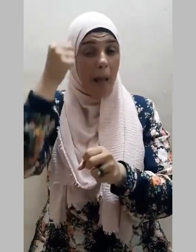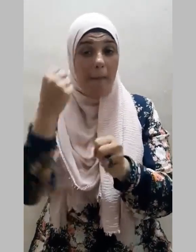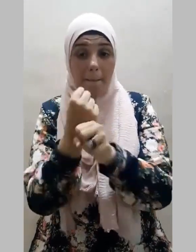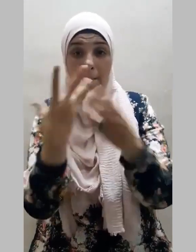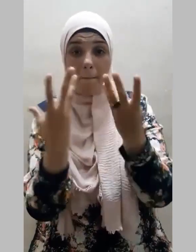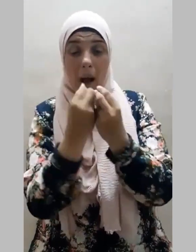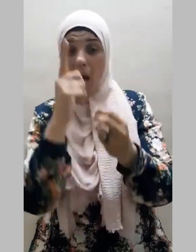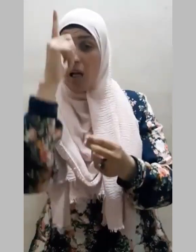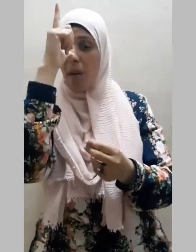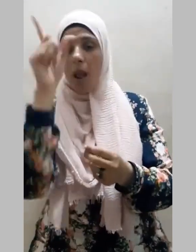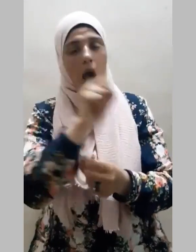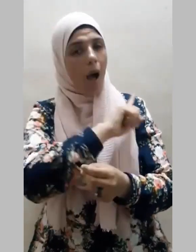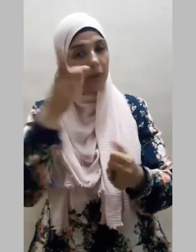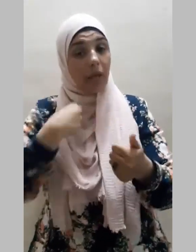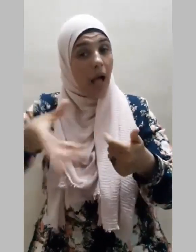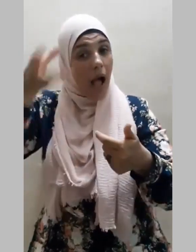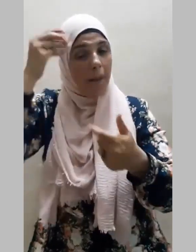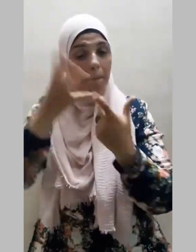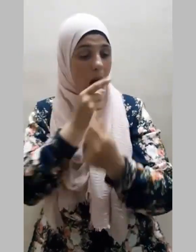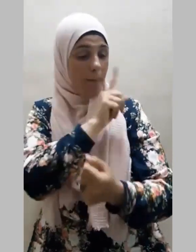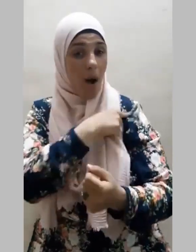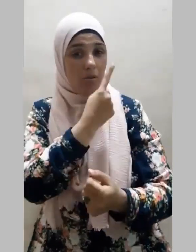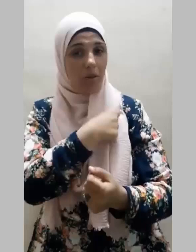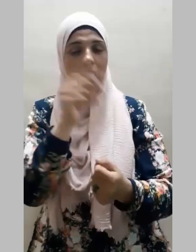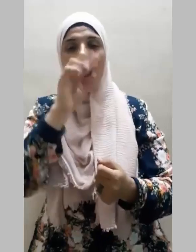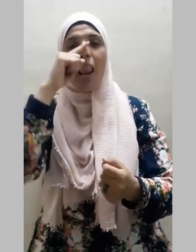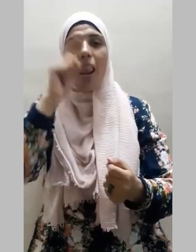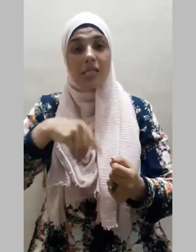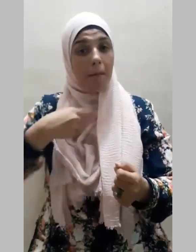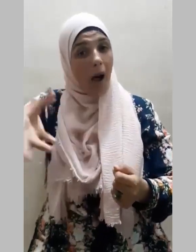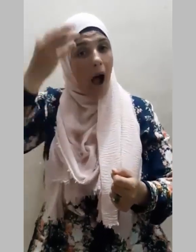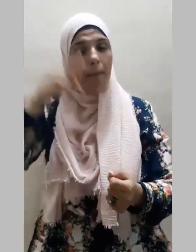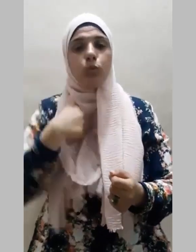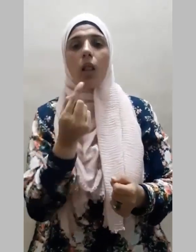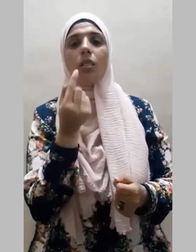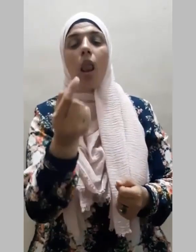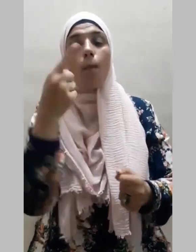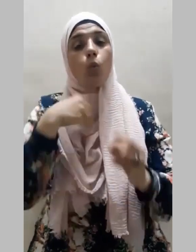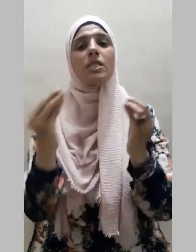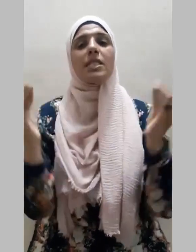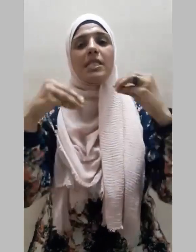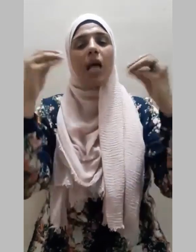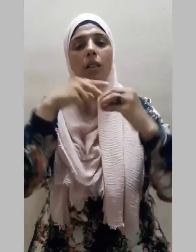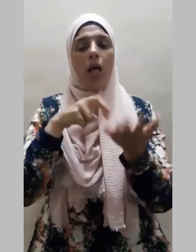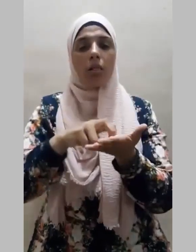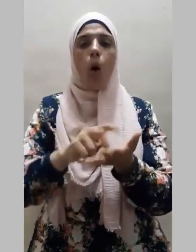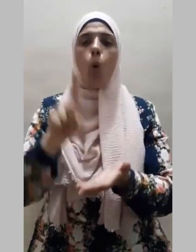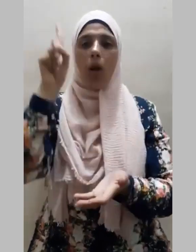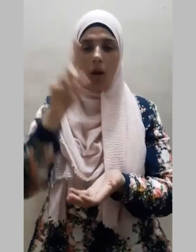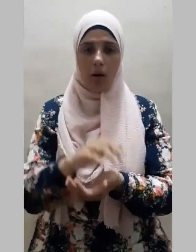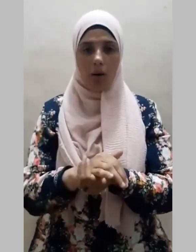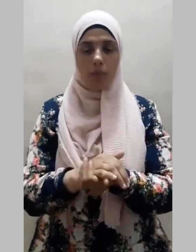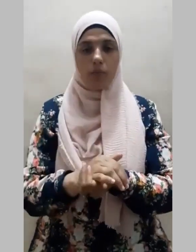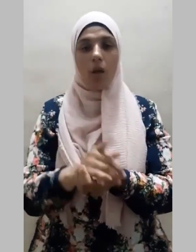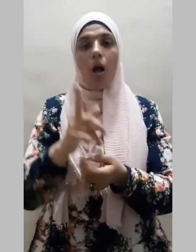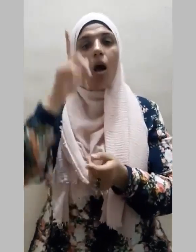المعصية إنما يؤتى بطلبه وينتاد من تقوى حيث يقول الحق